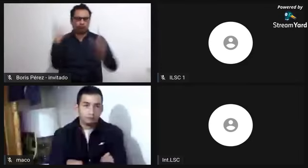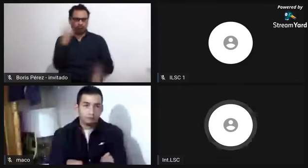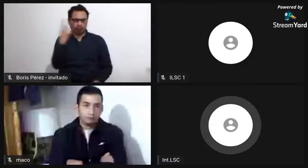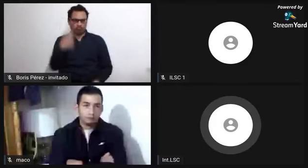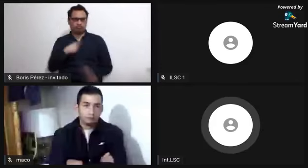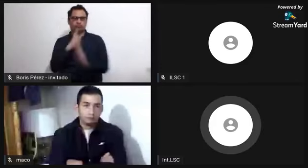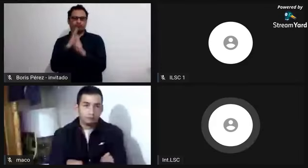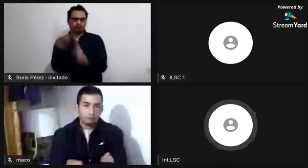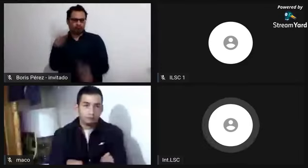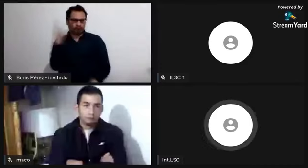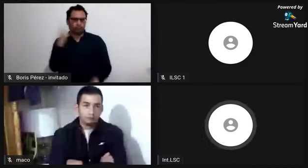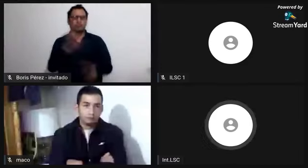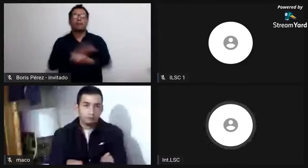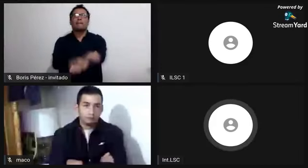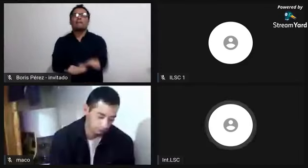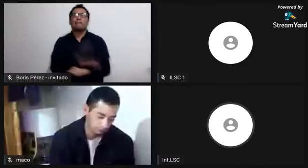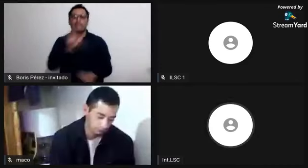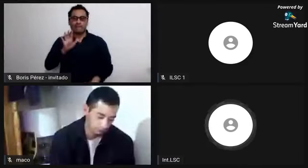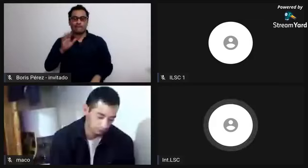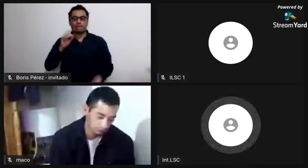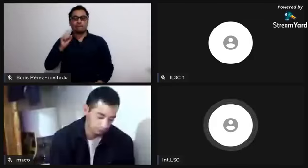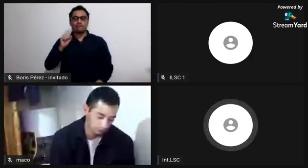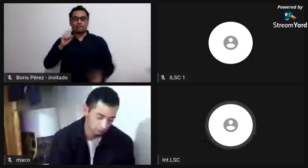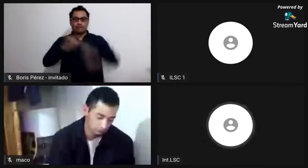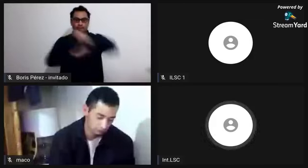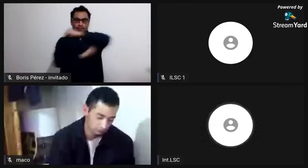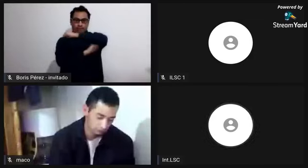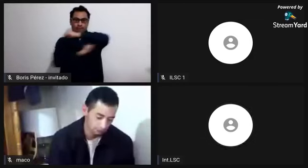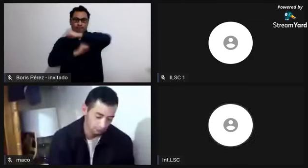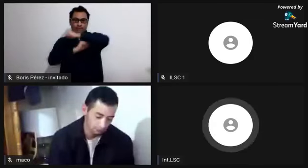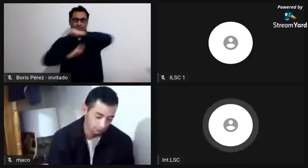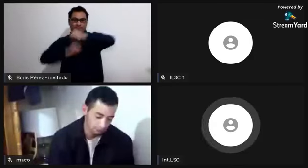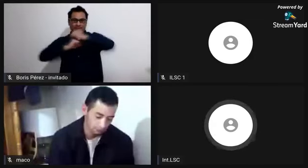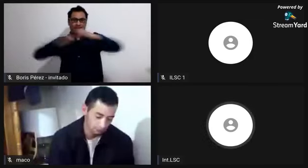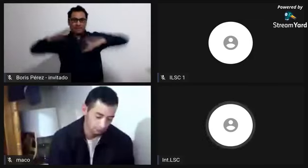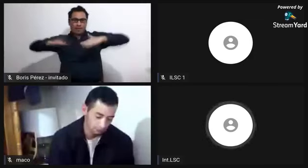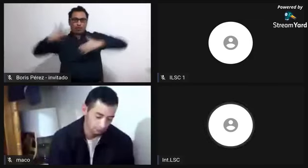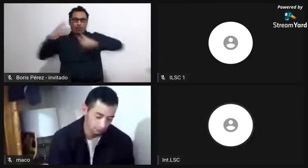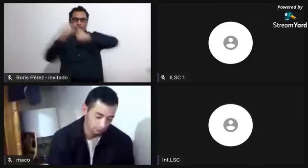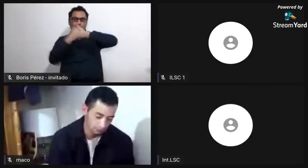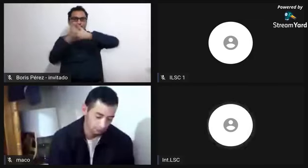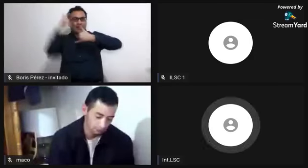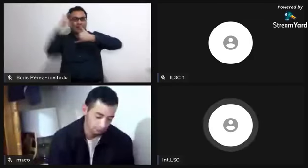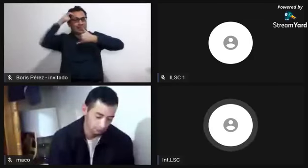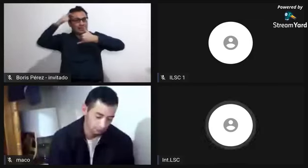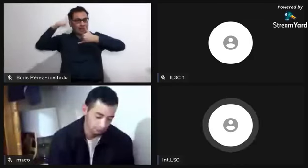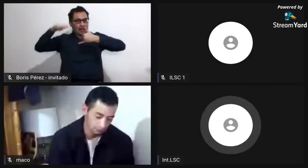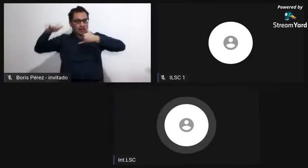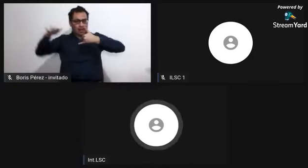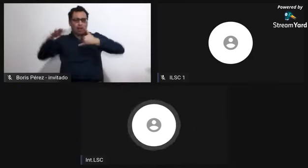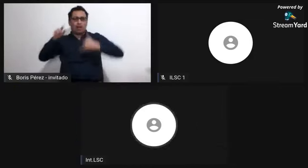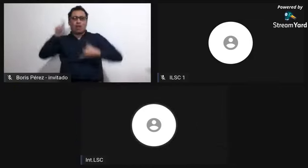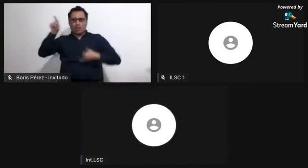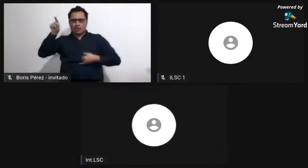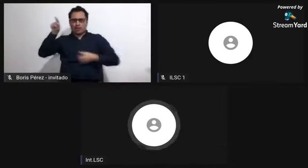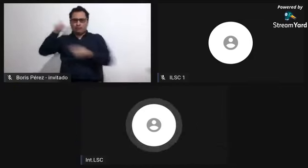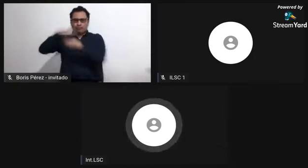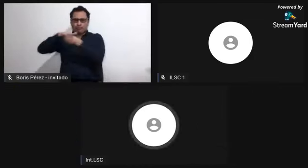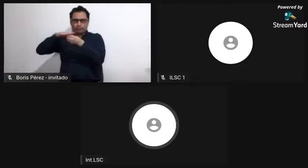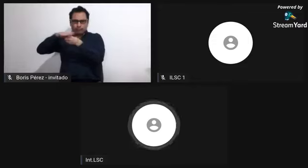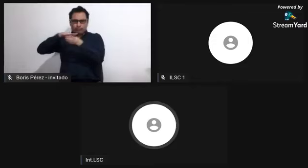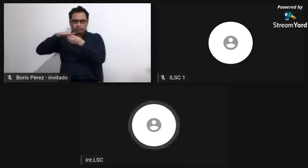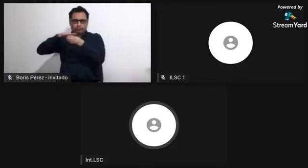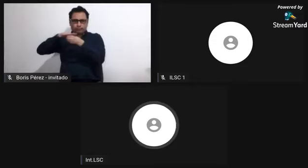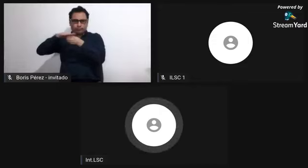Si es que se ve muy pequeño mi recuadro, entonces voy a repetir la respuesta. En los palenques que